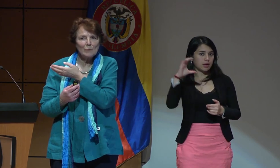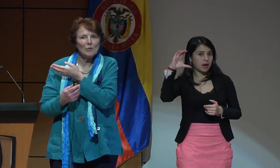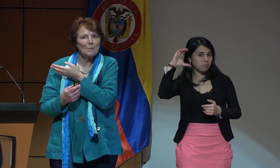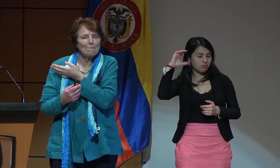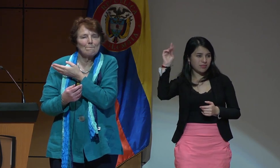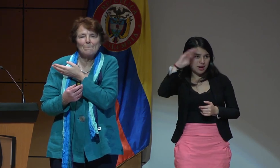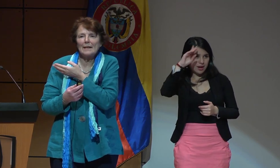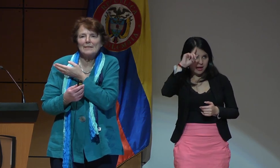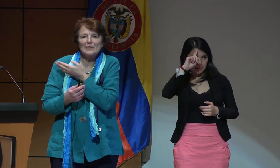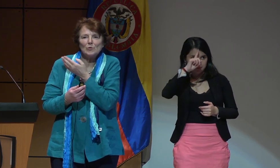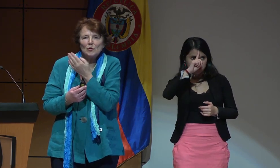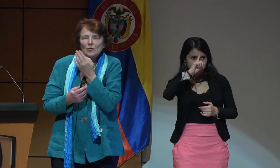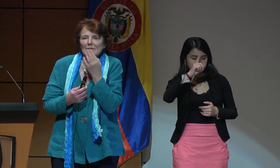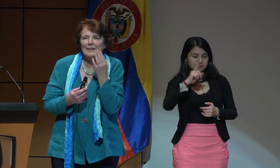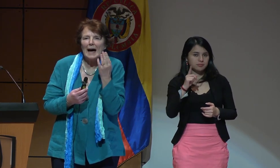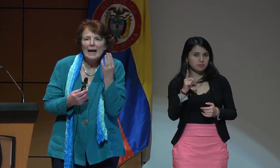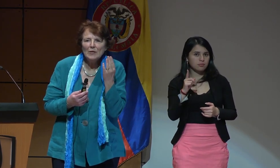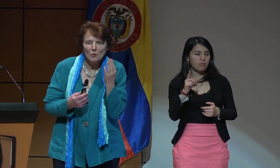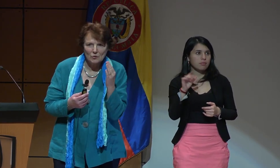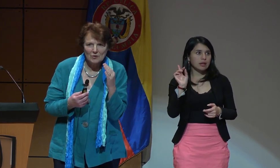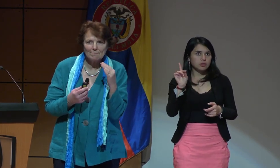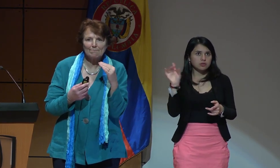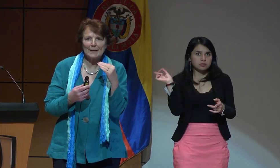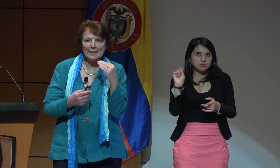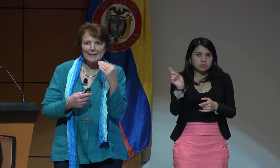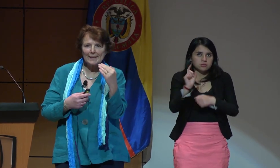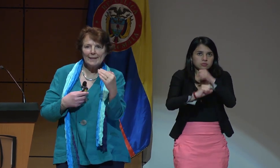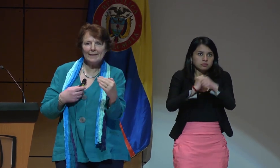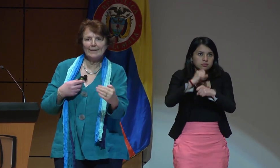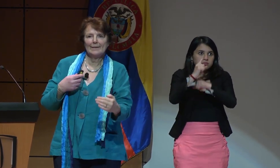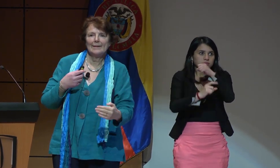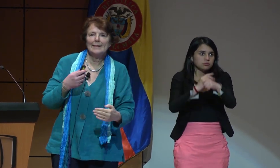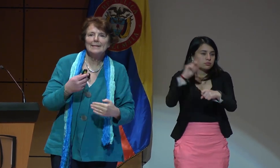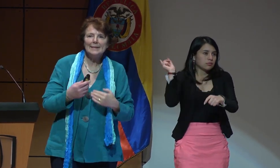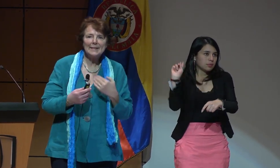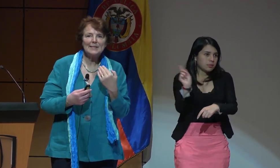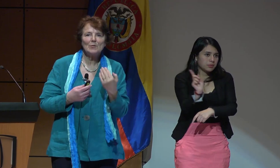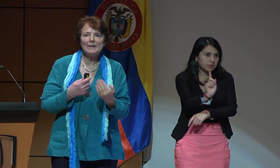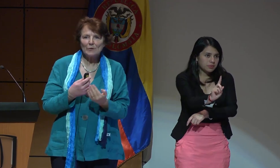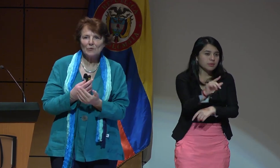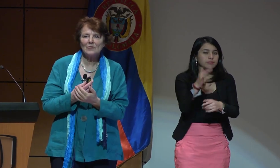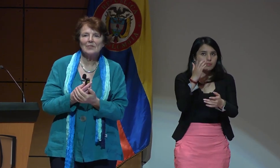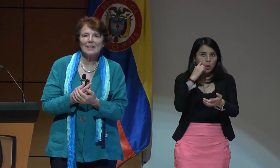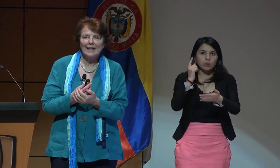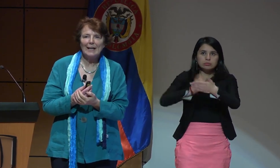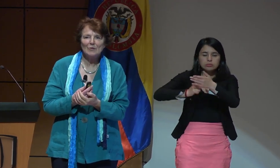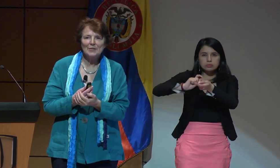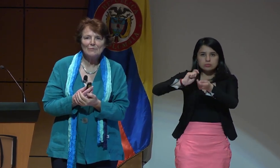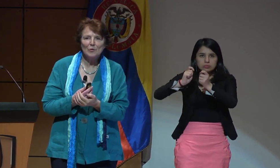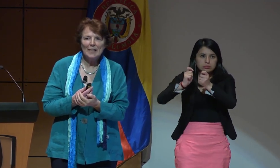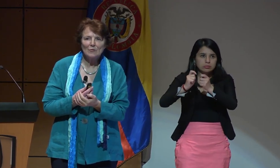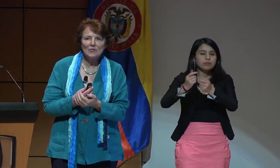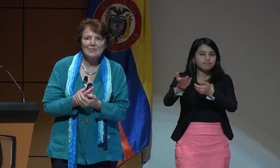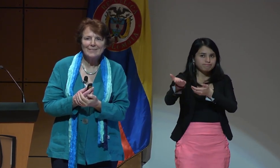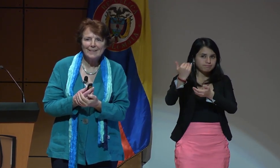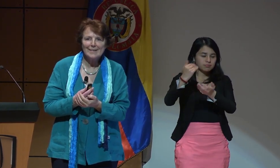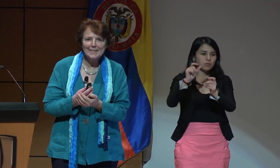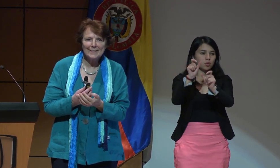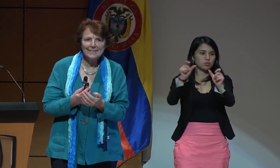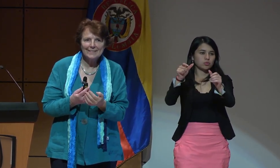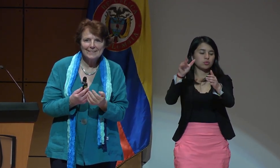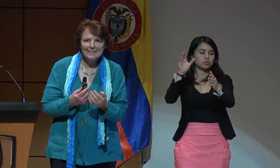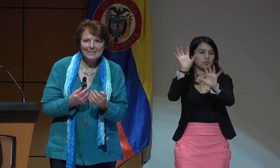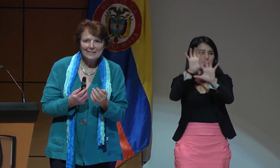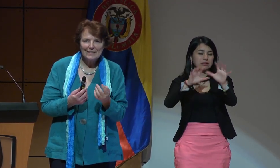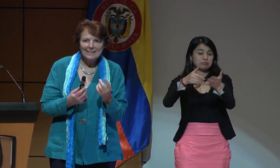por ejemplo tardó años para que se recibieron a los refugiados de